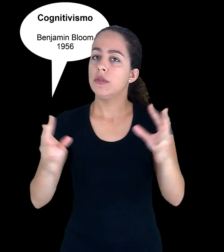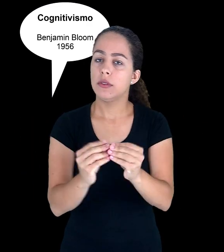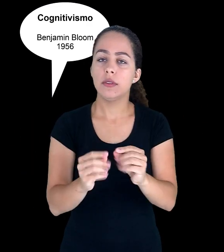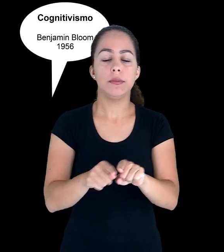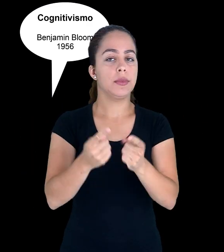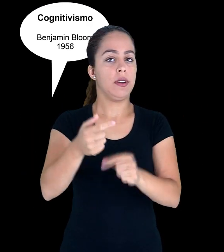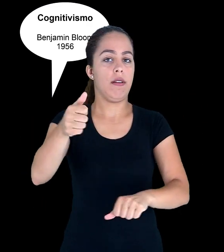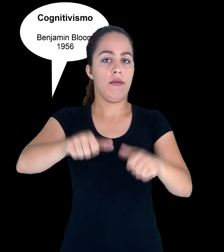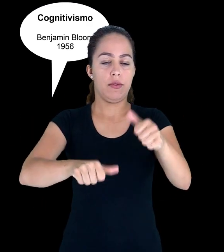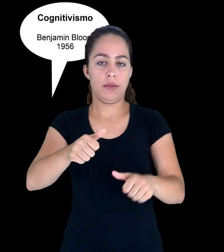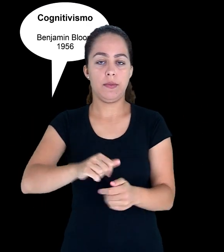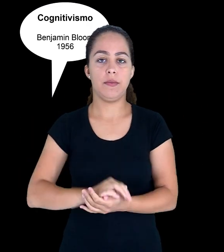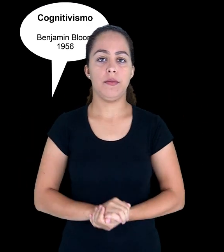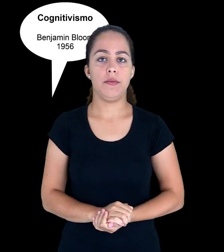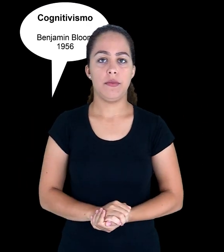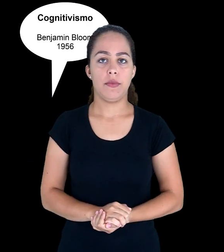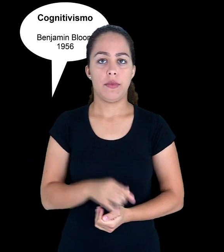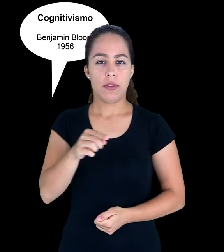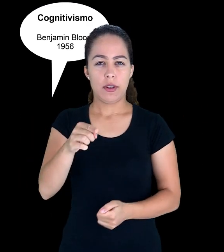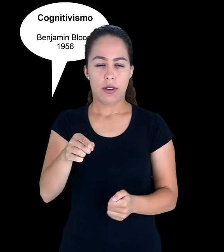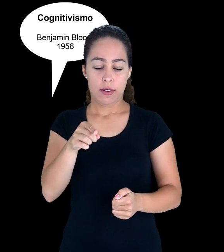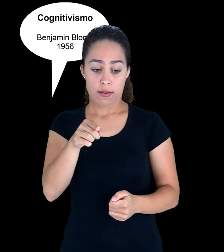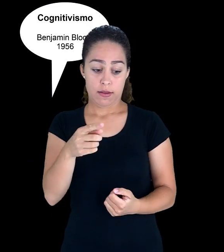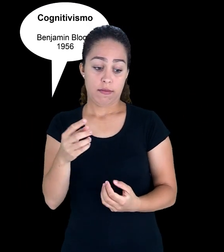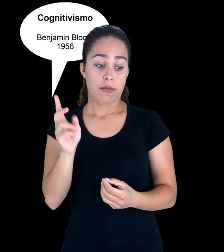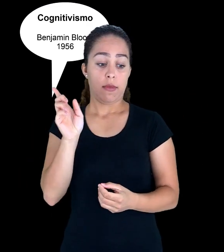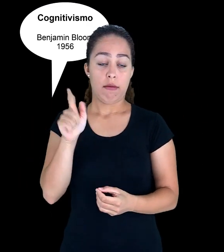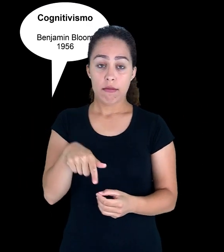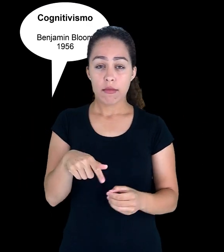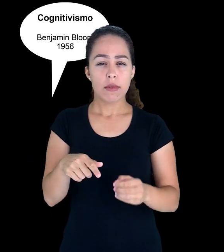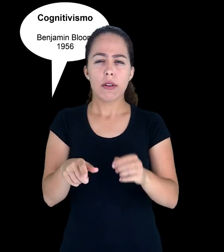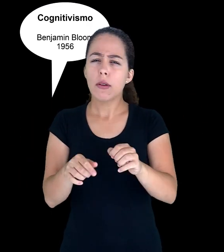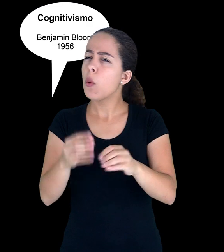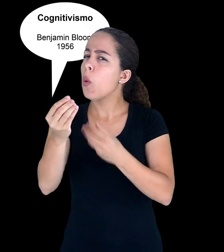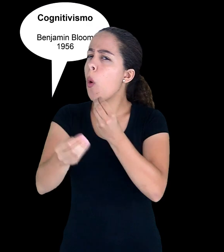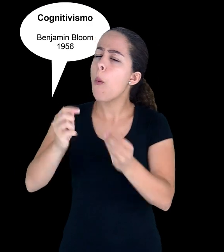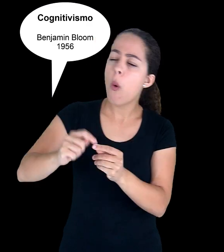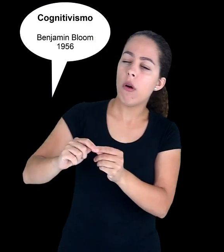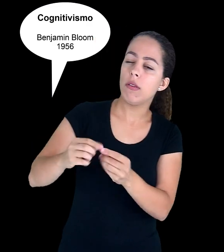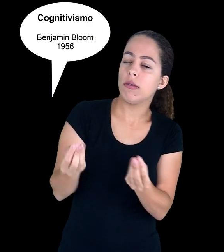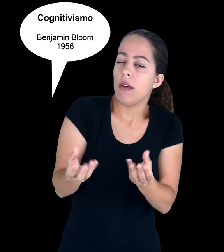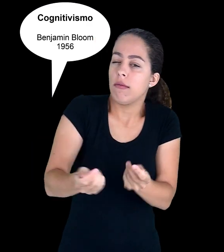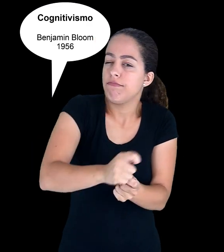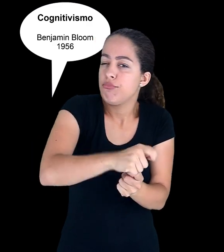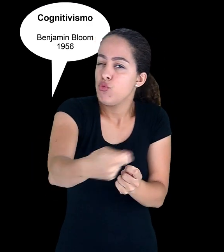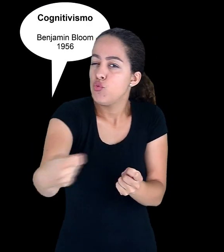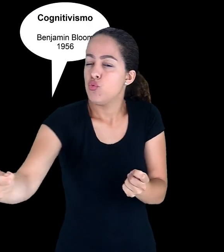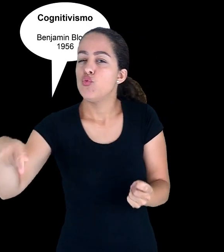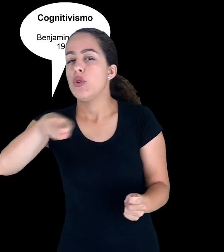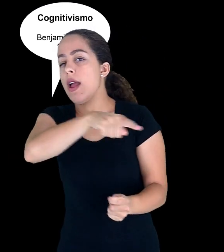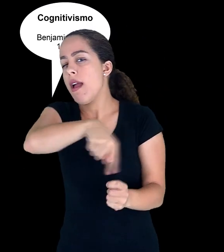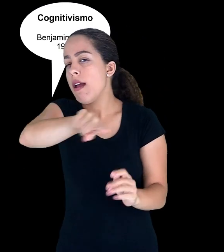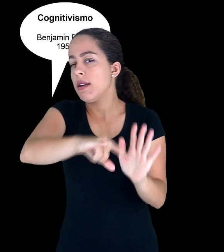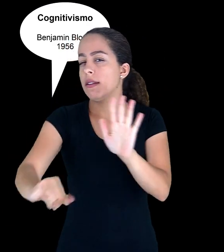Essa taxonomia, ela vem a ser revisada por pesquisadores do próprio grupo de Bloom